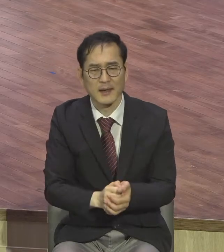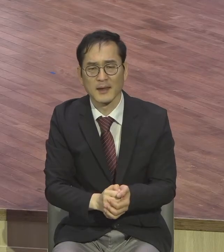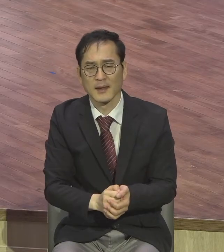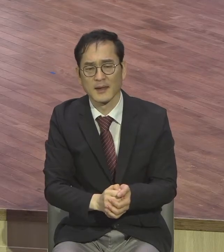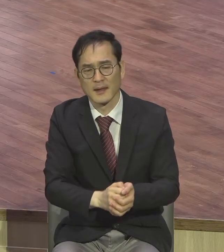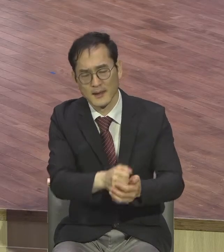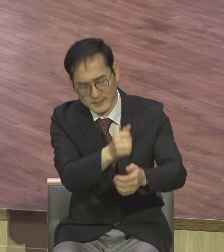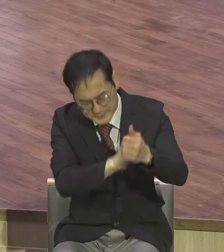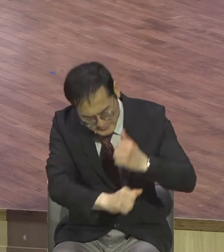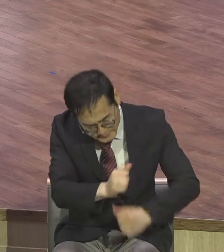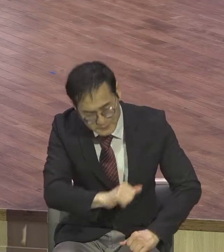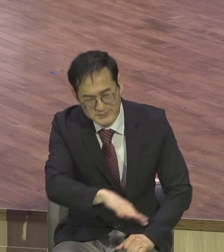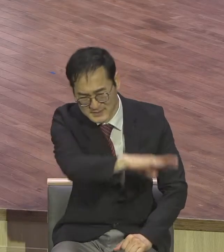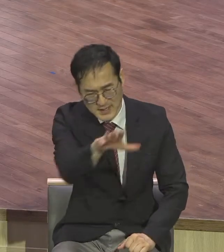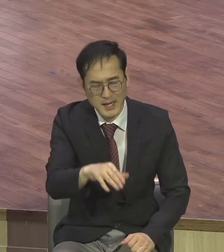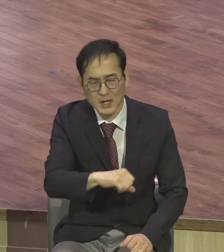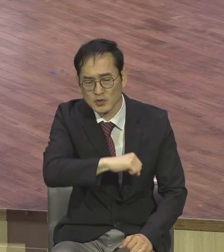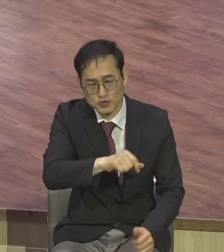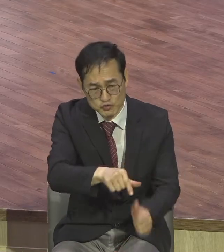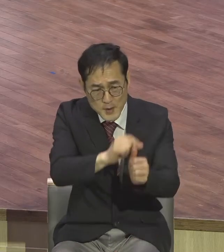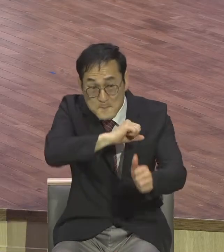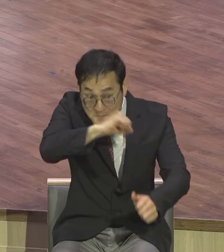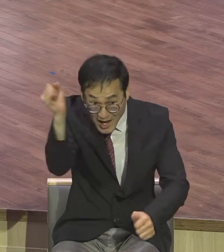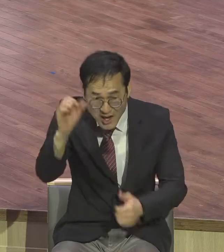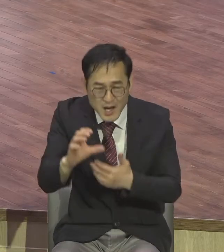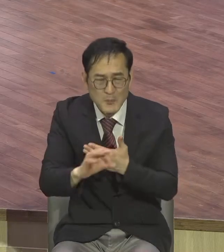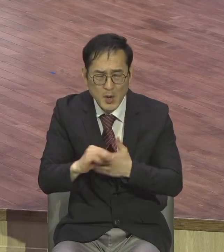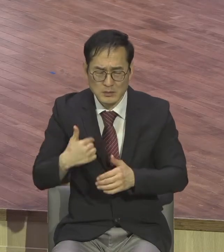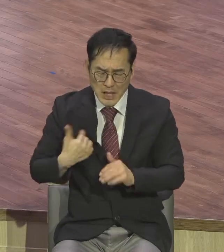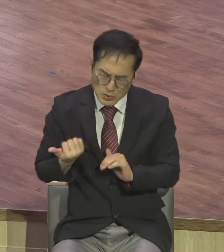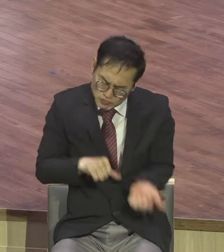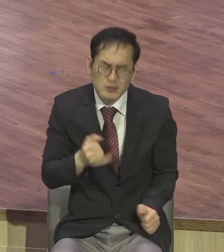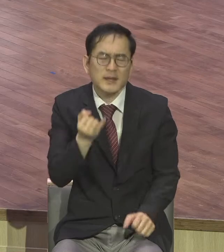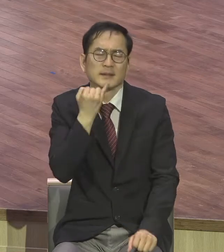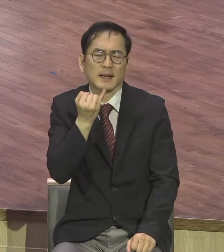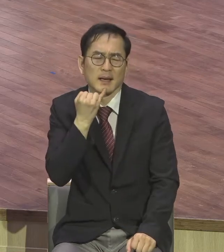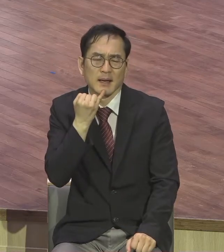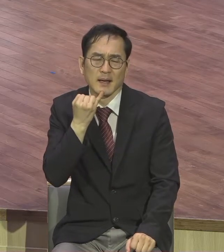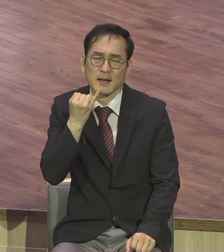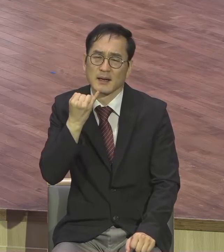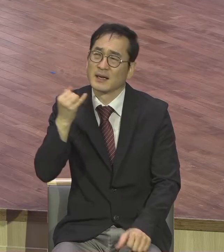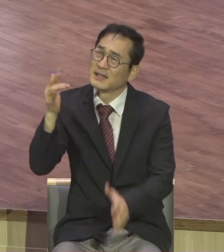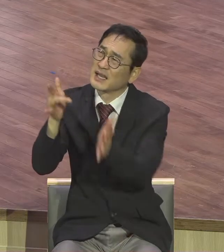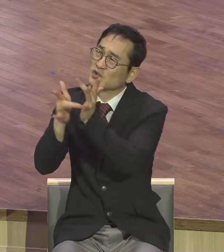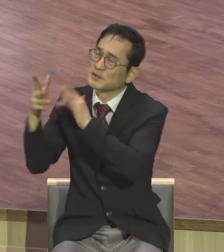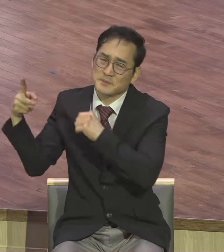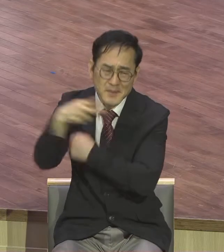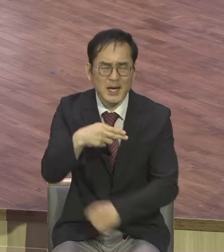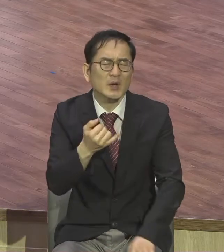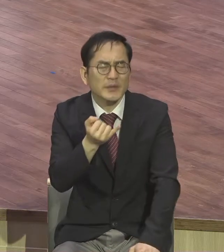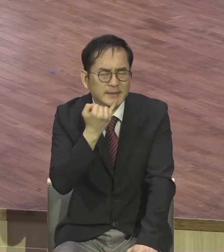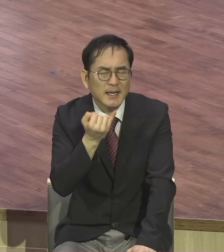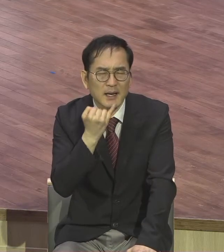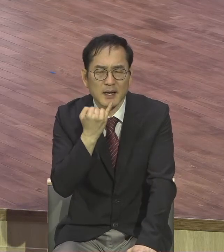민족이 구원을 받을 수 있다고 하면 내가 그렇게 하겠다라는 가슴을 여기서 읽을 수 있잖아요